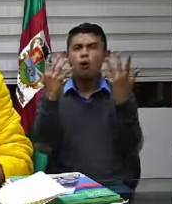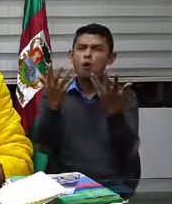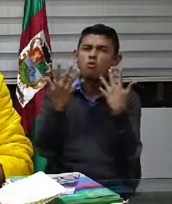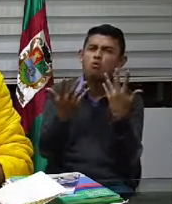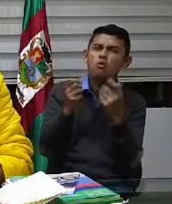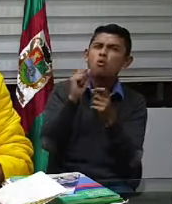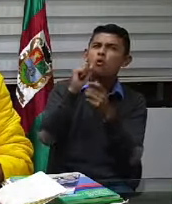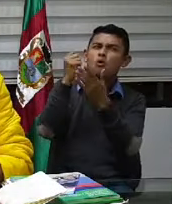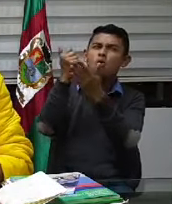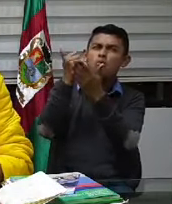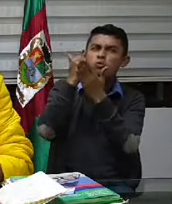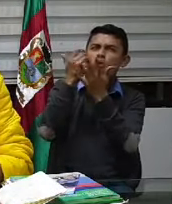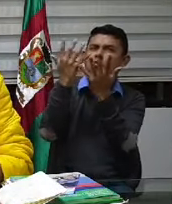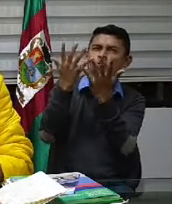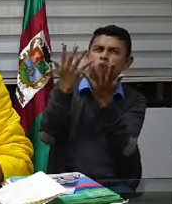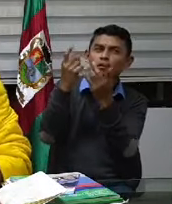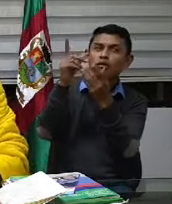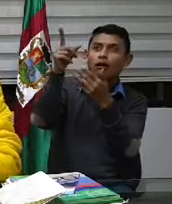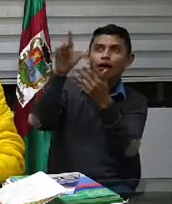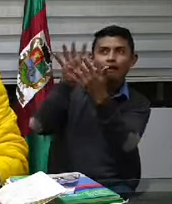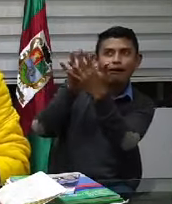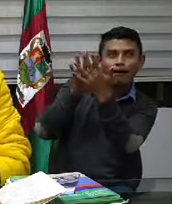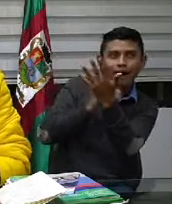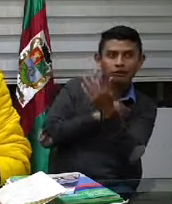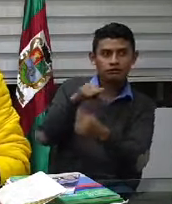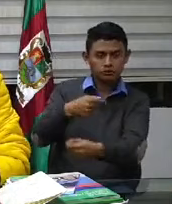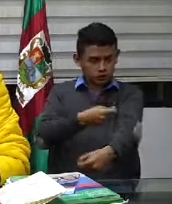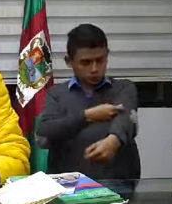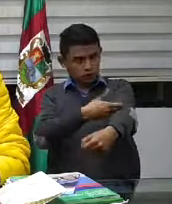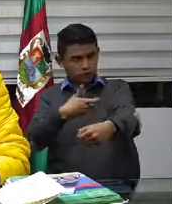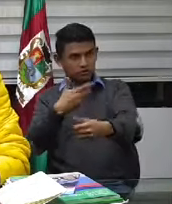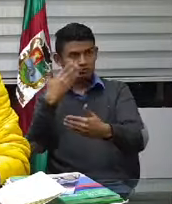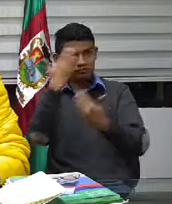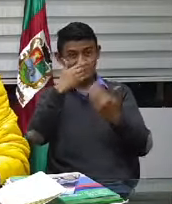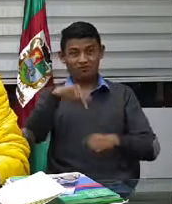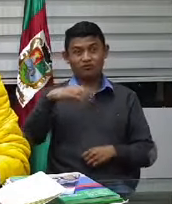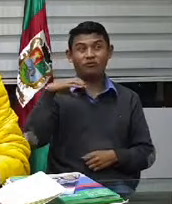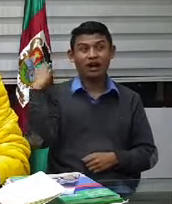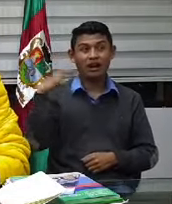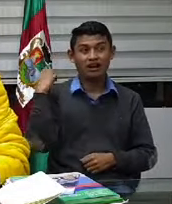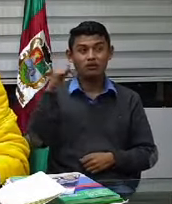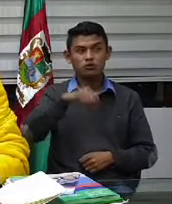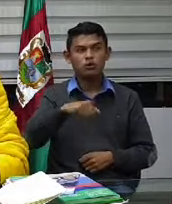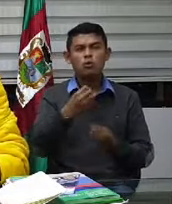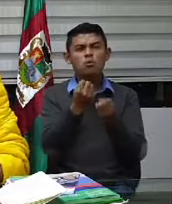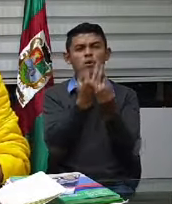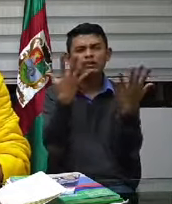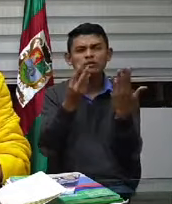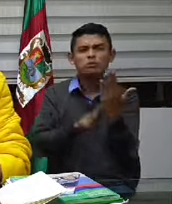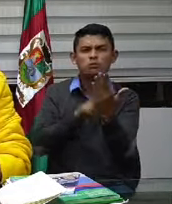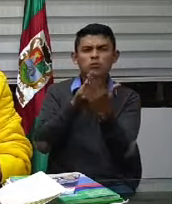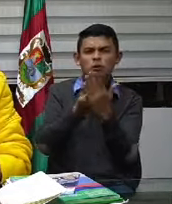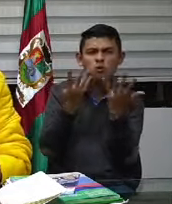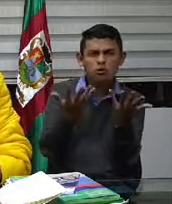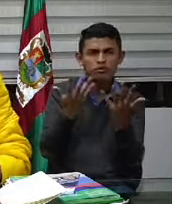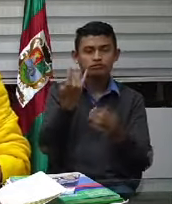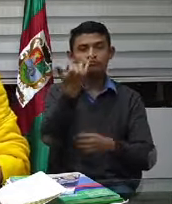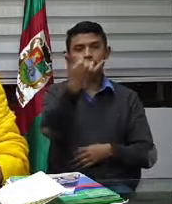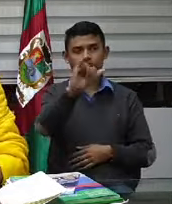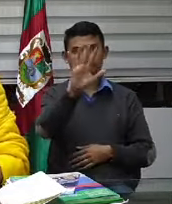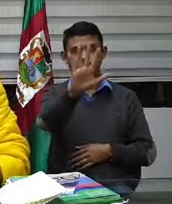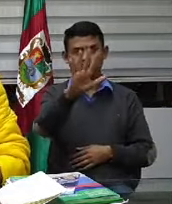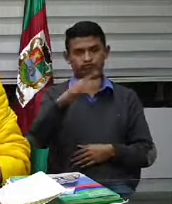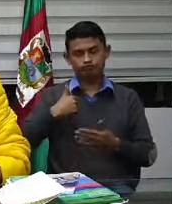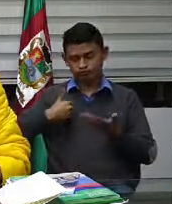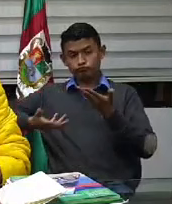a que miremos cómo y cuánto nos costaría para poder hacer casi que masificación con algunas pruebas y estamos trabajando en ese proyecto